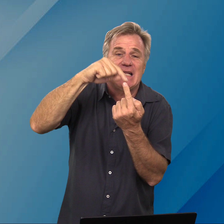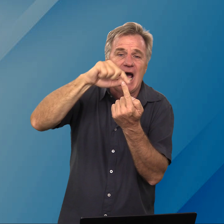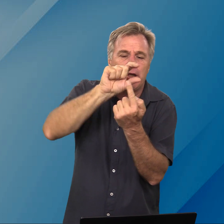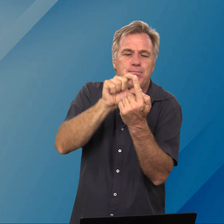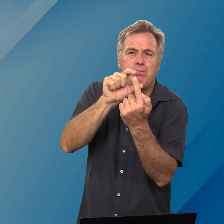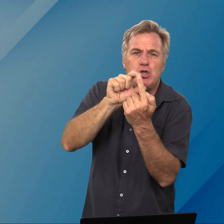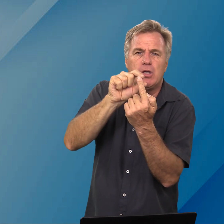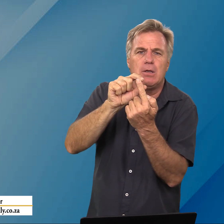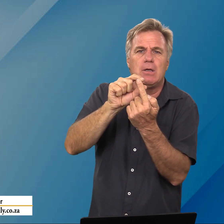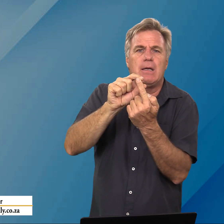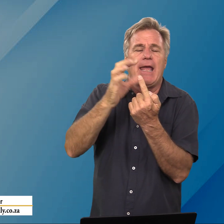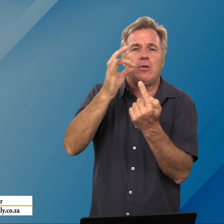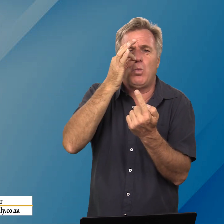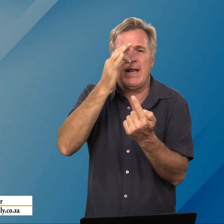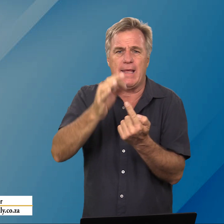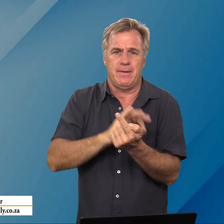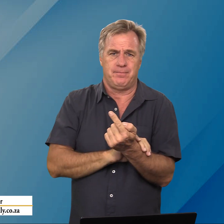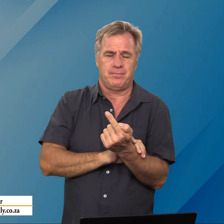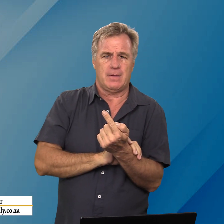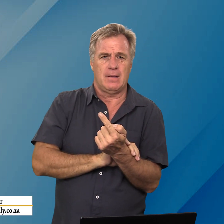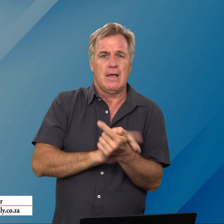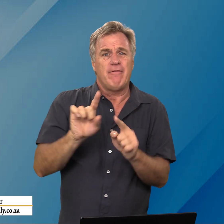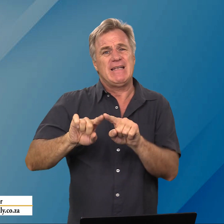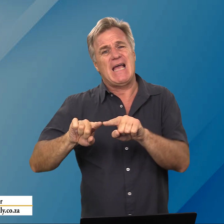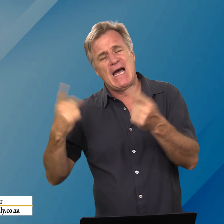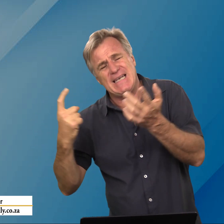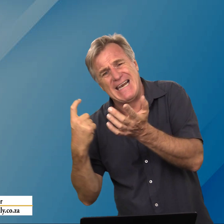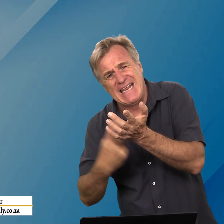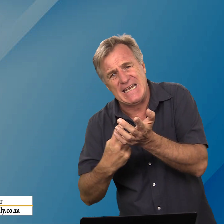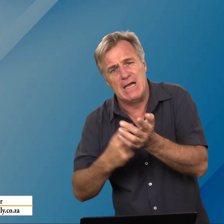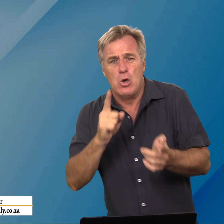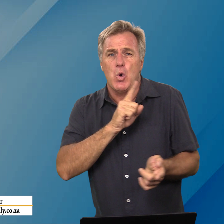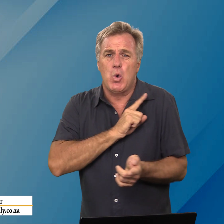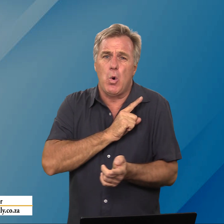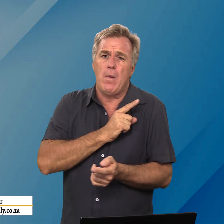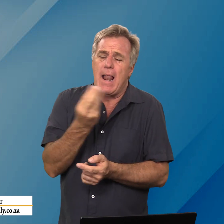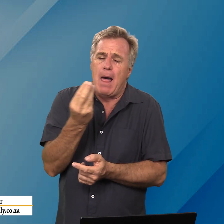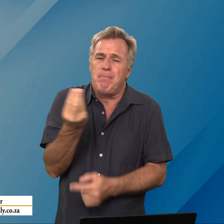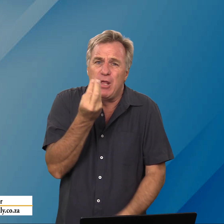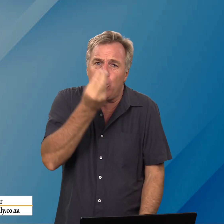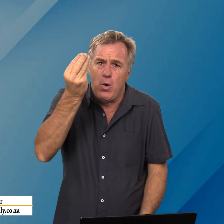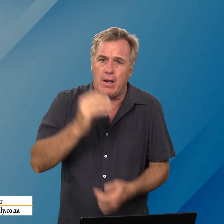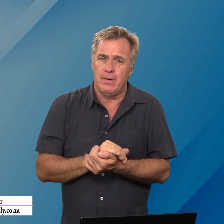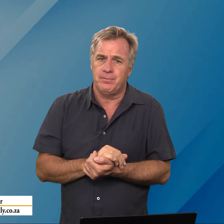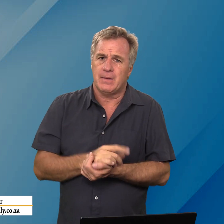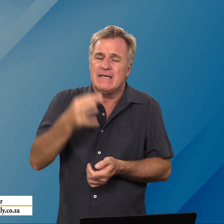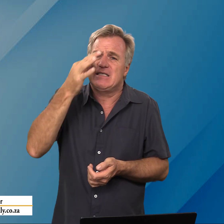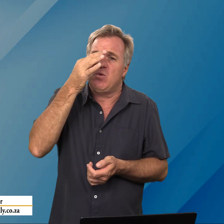daar die punt het olie want die ander rede hoekom een lampie rook is die